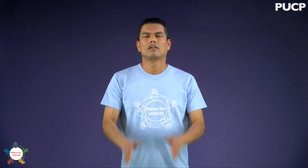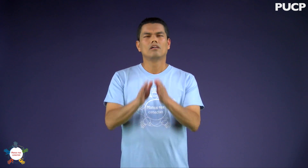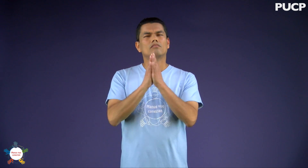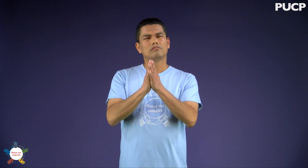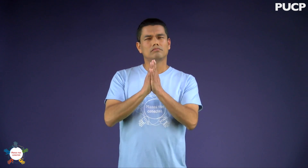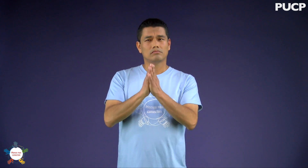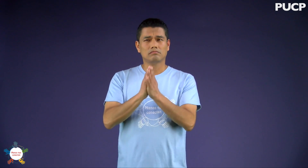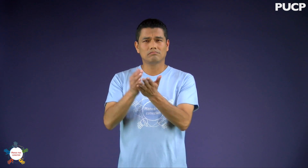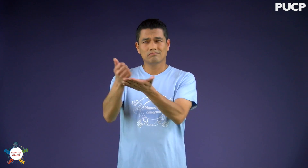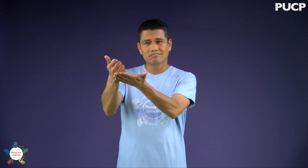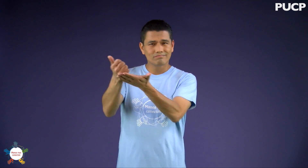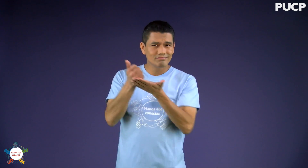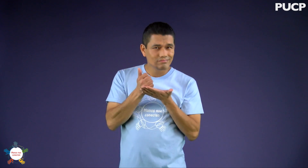Por favor, ¿me ayudas?